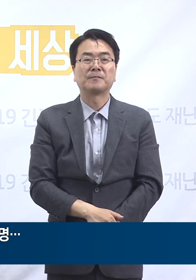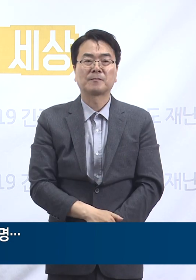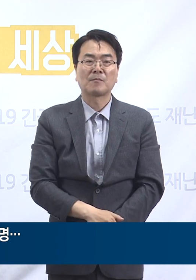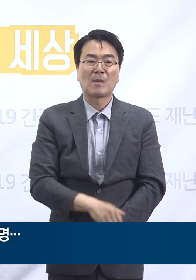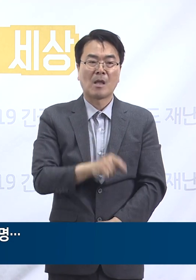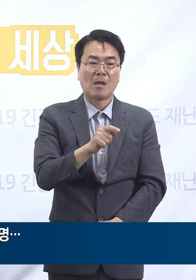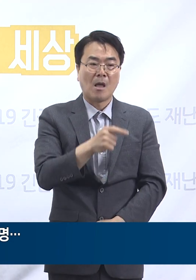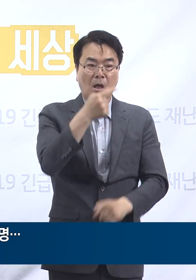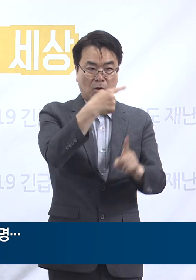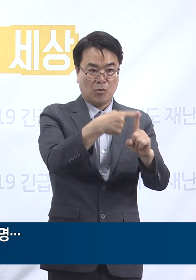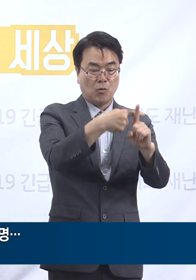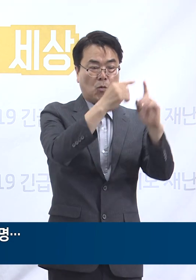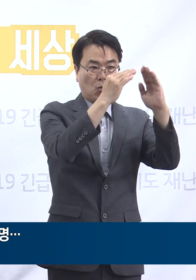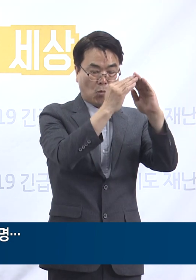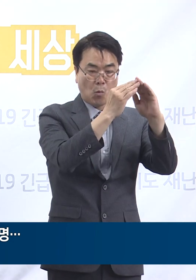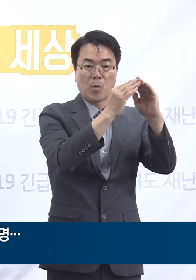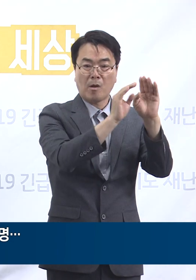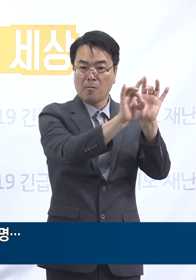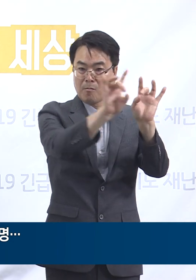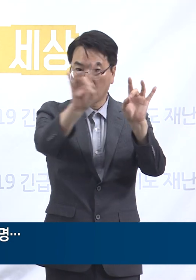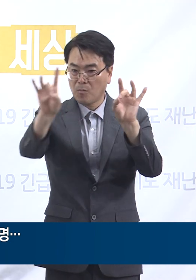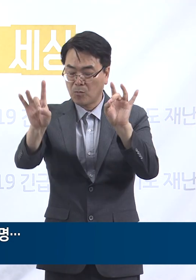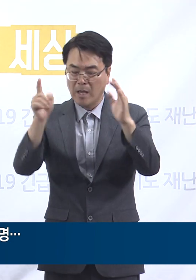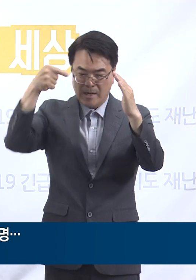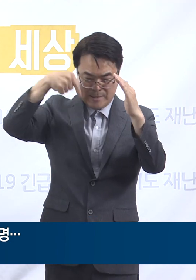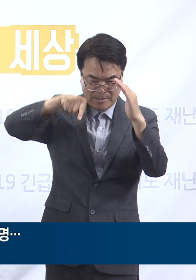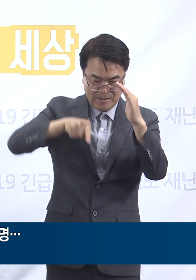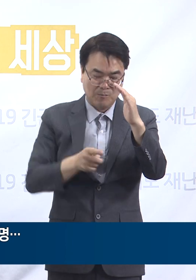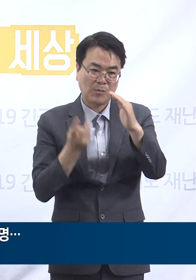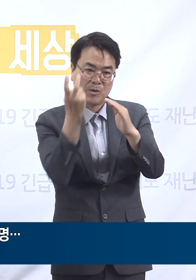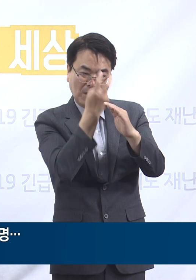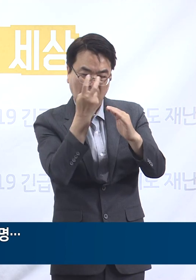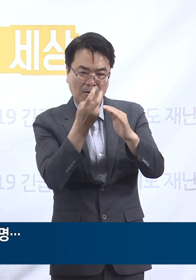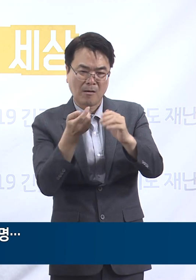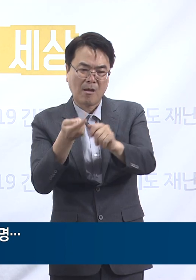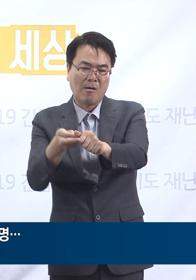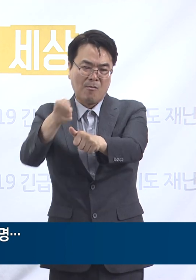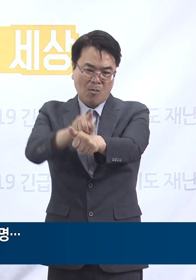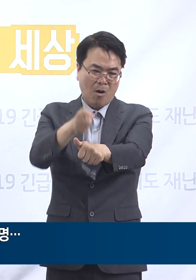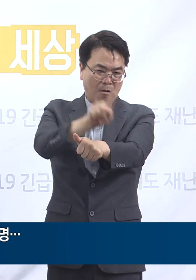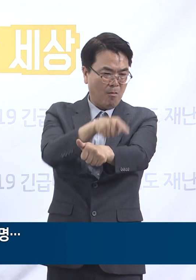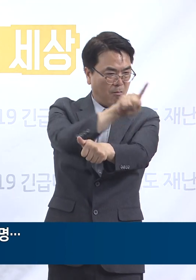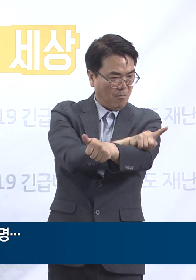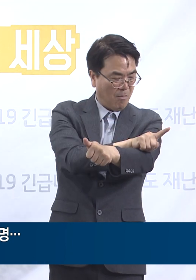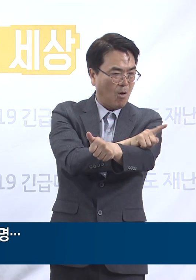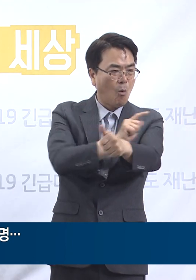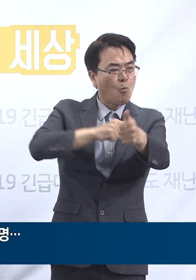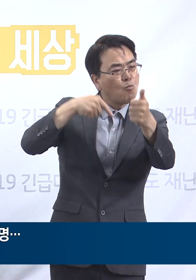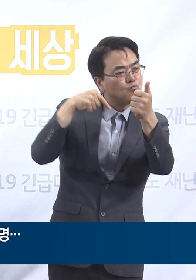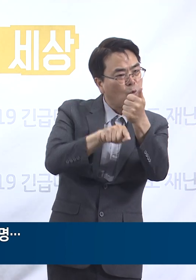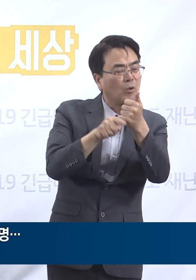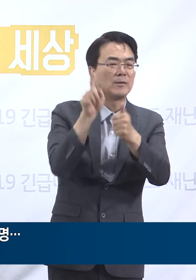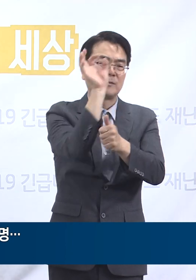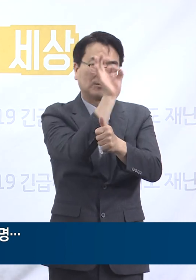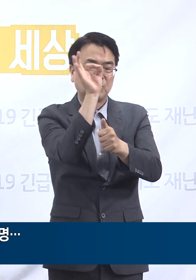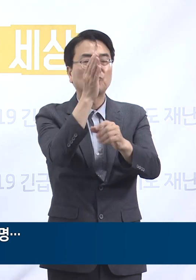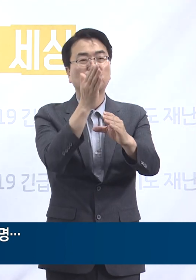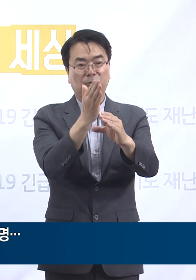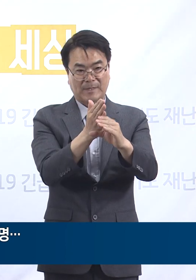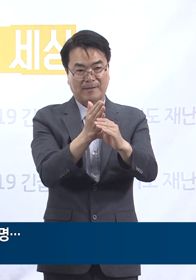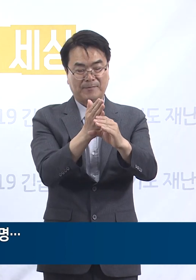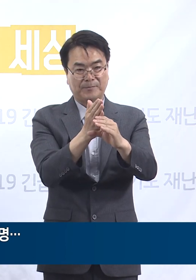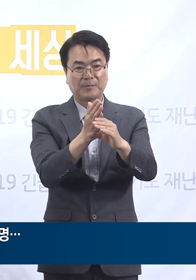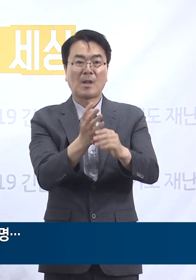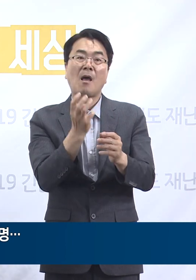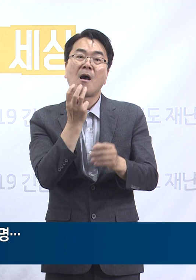교회별 접촉자 등에 대해서 심층 역할 조사를 진행 중이고 상황은 지속 모니터링 중입니다. 서울의